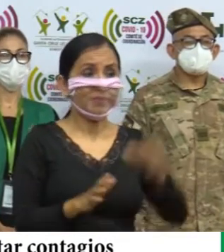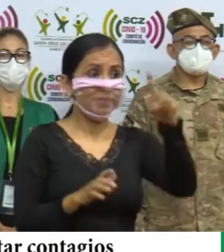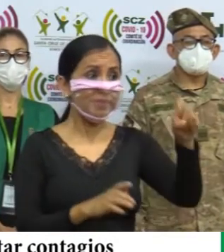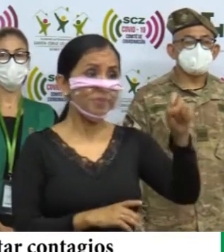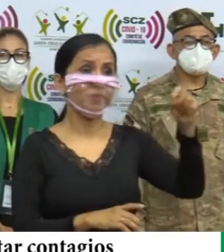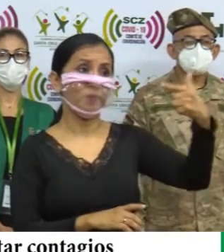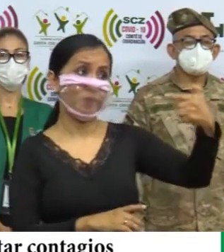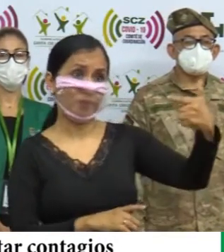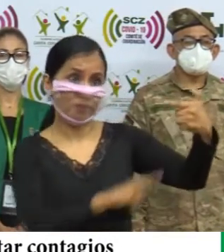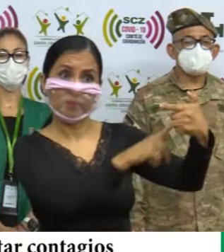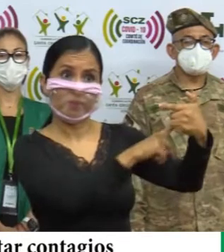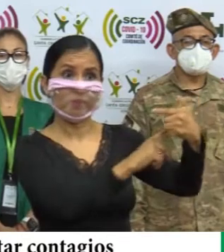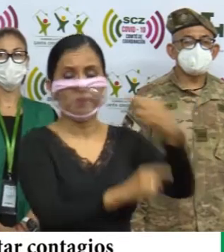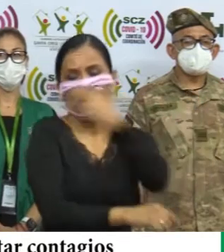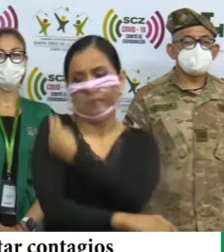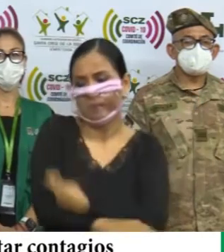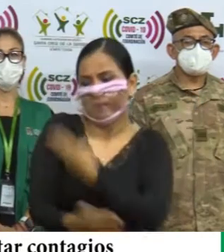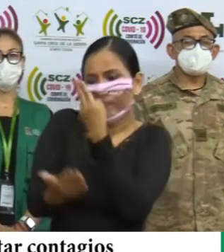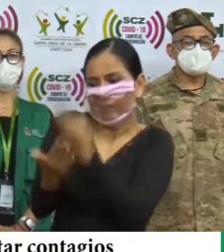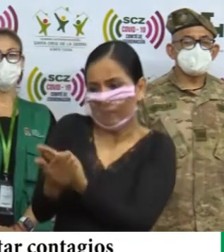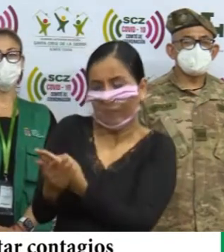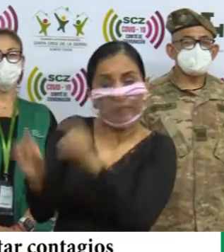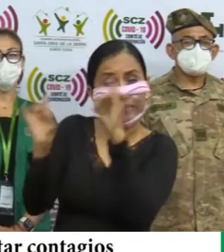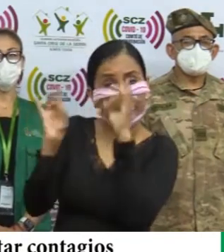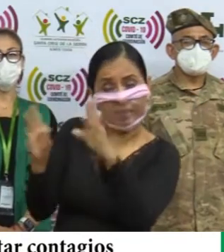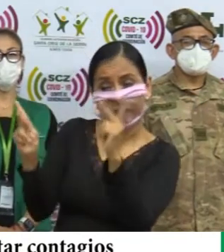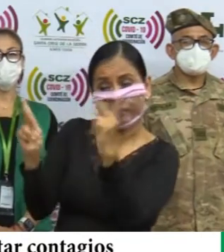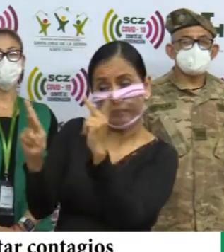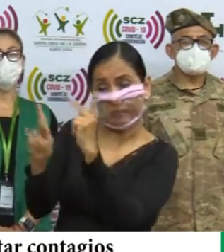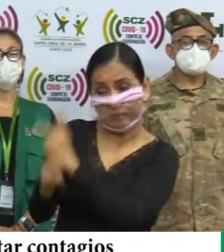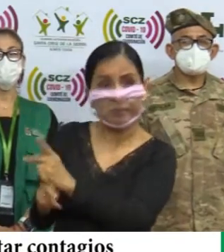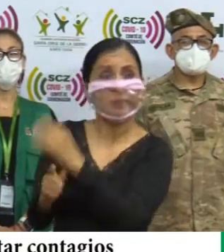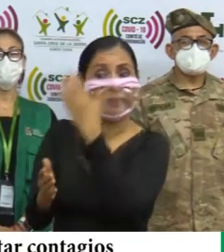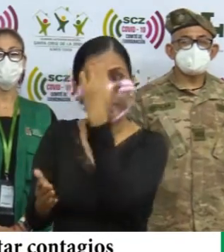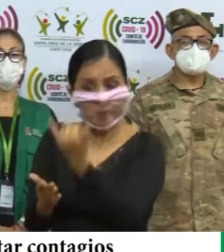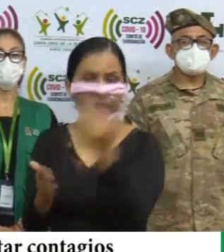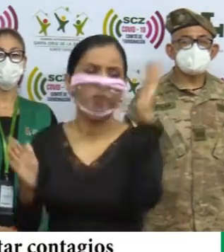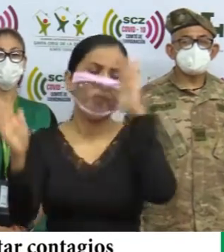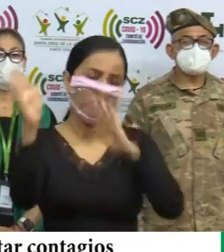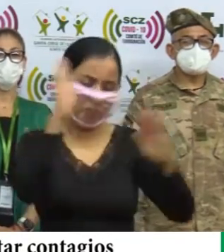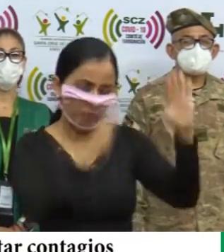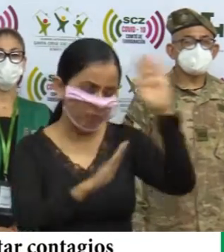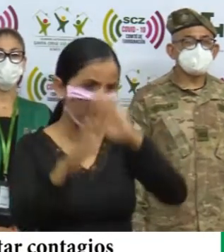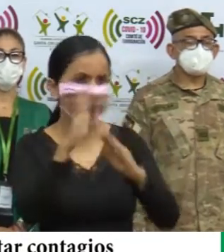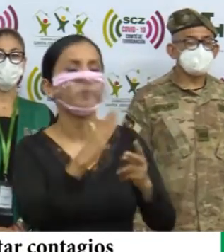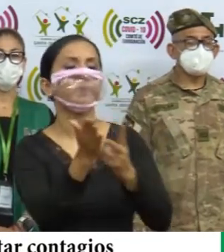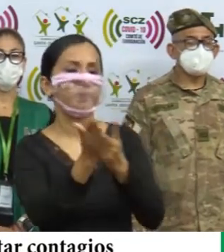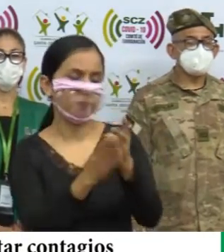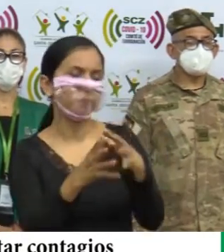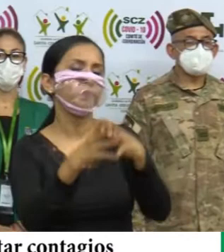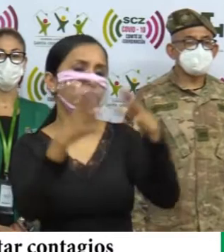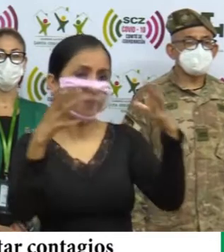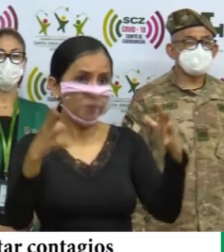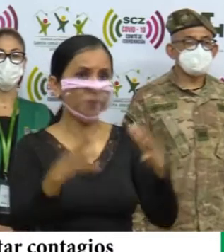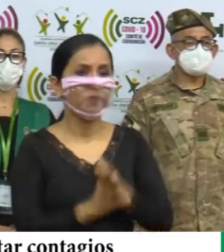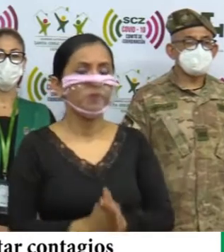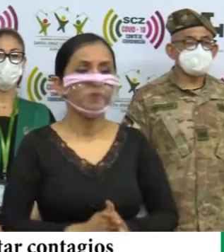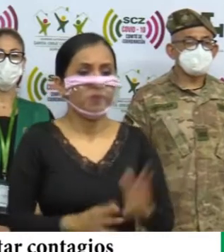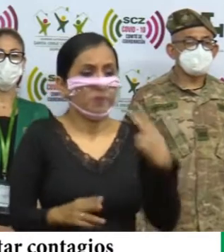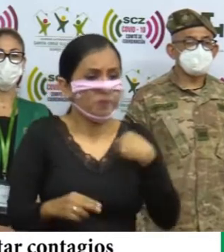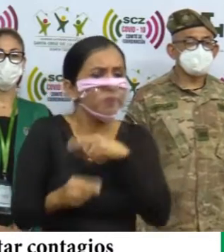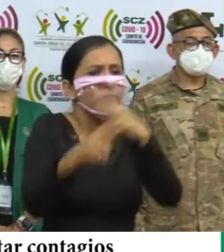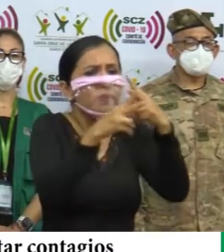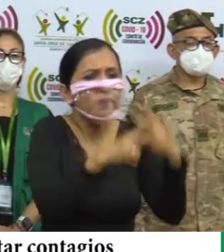121 casos que están en unidad de terapia intensiva, lo cual justamente nos preocupa demasiado, porque estamos